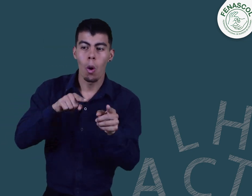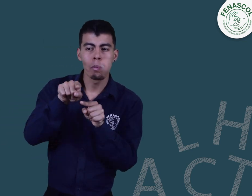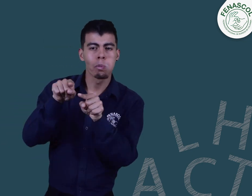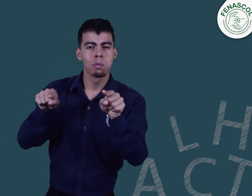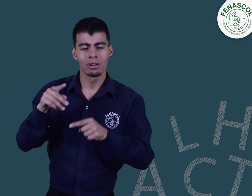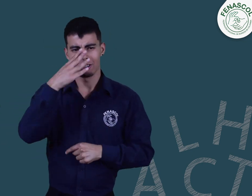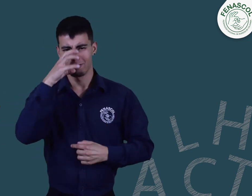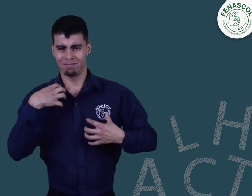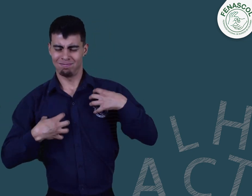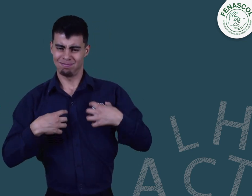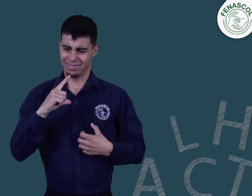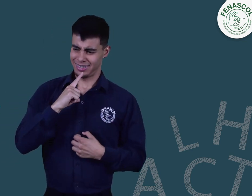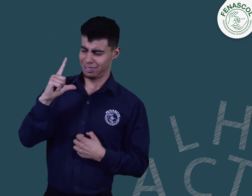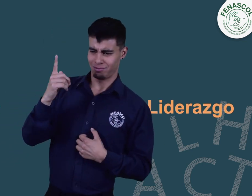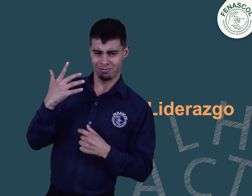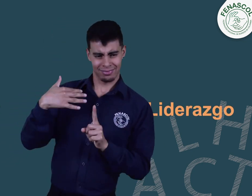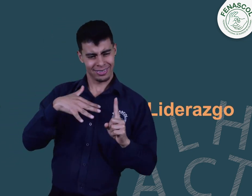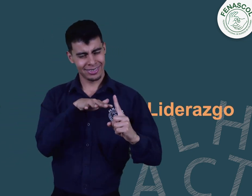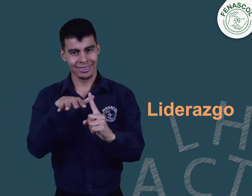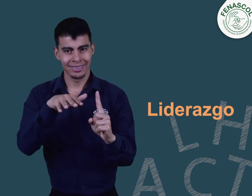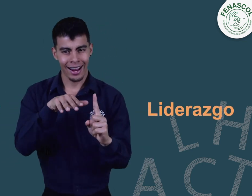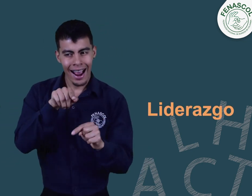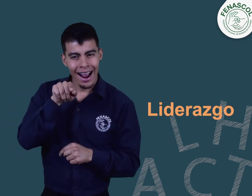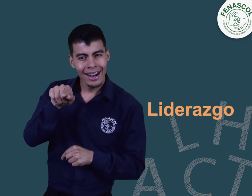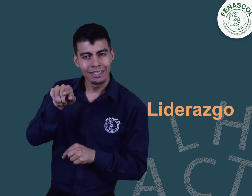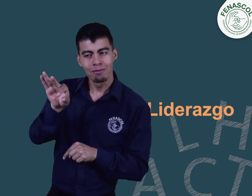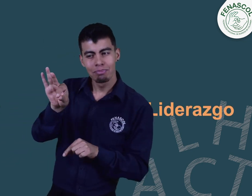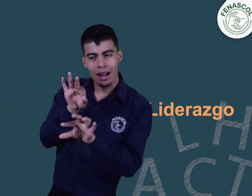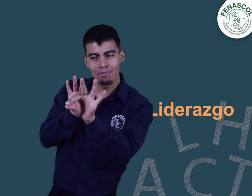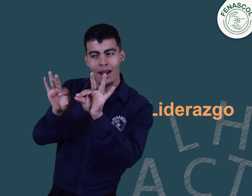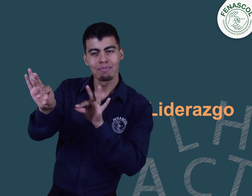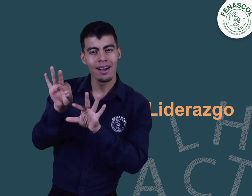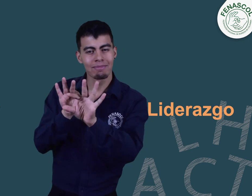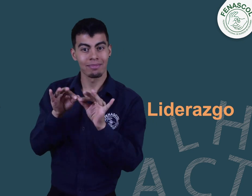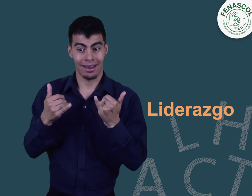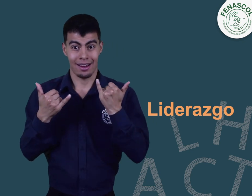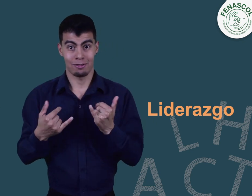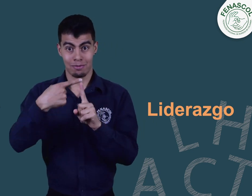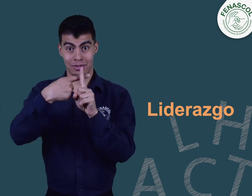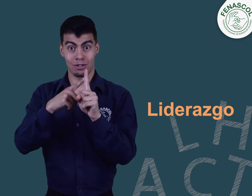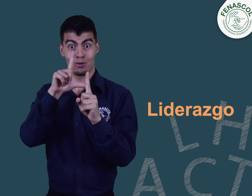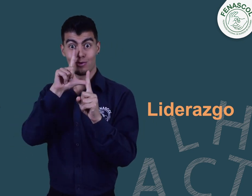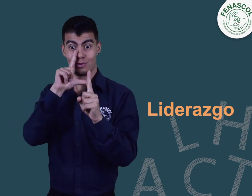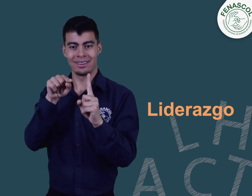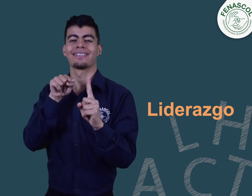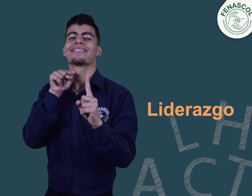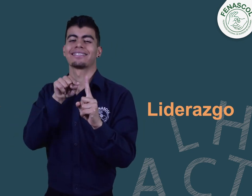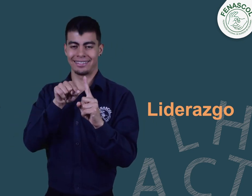concepto de líder, liderazgo. Esos aportes los tuvimos en cuenta para que ahora en el mes de julio sean la